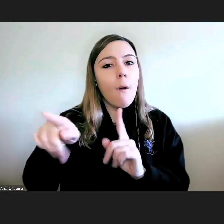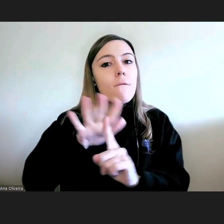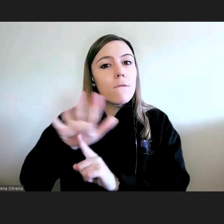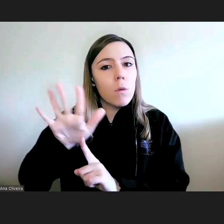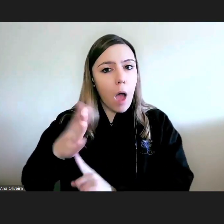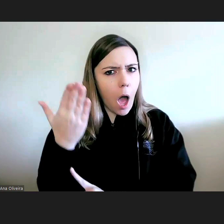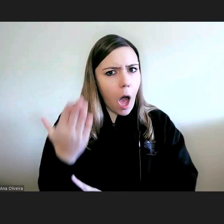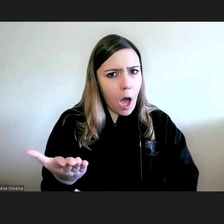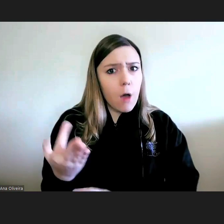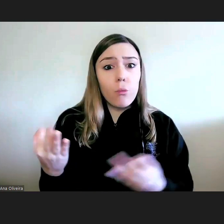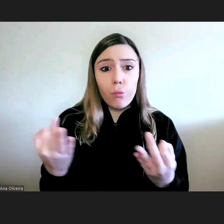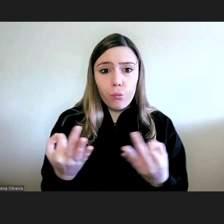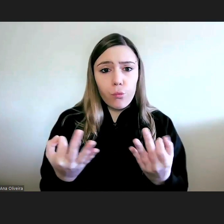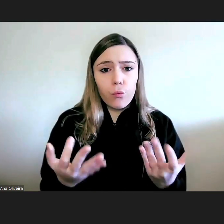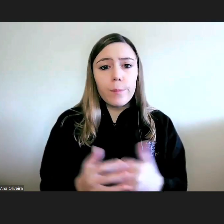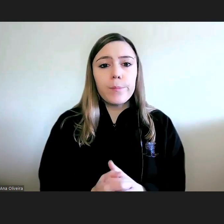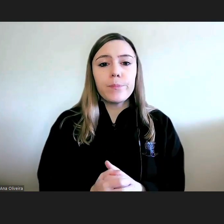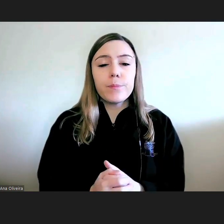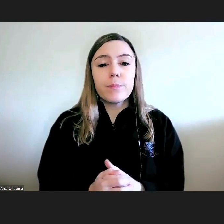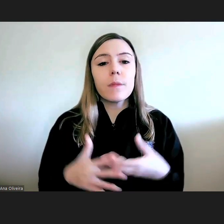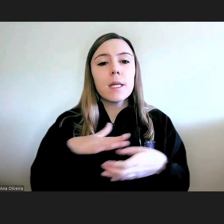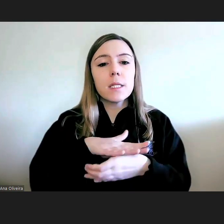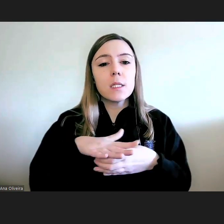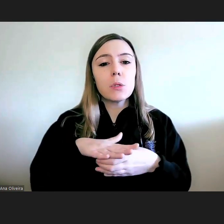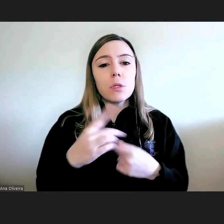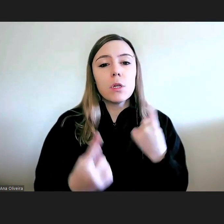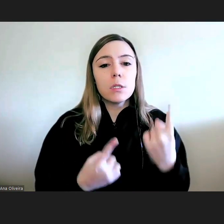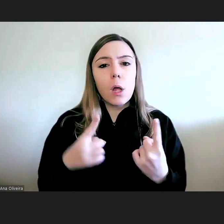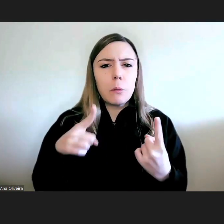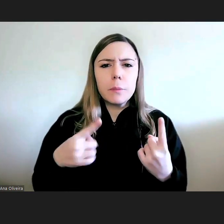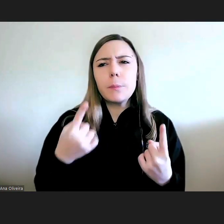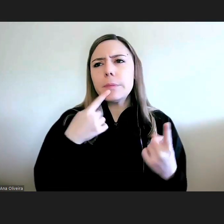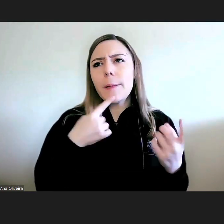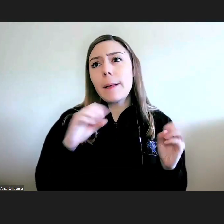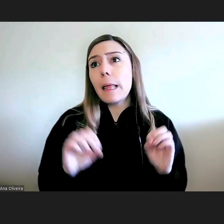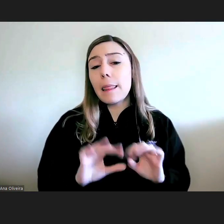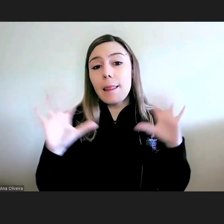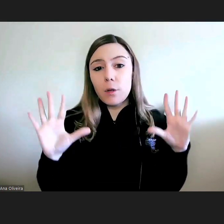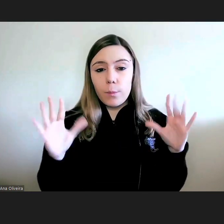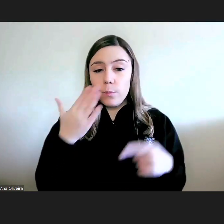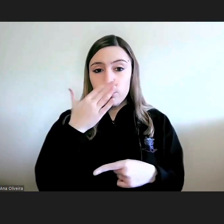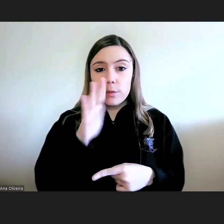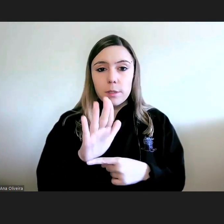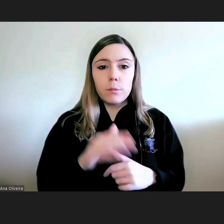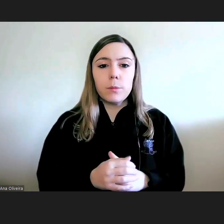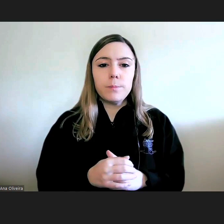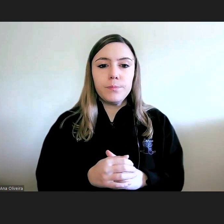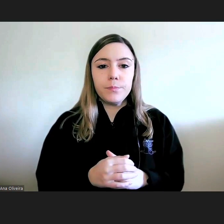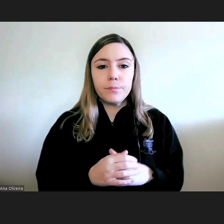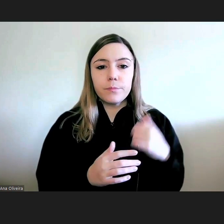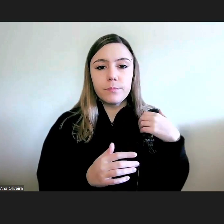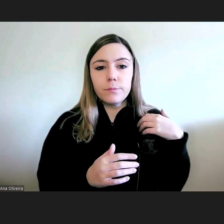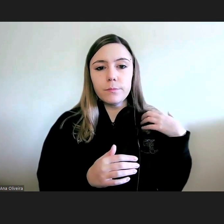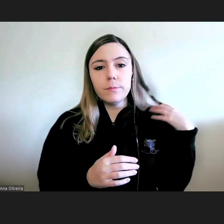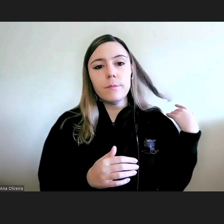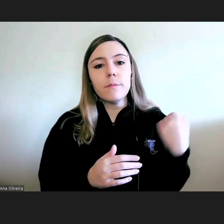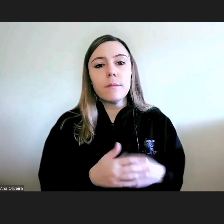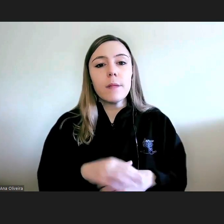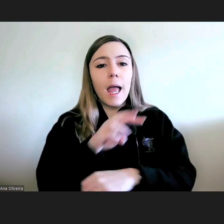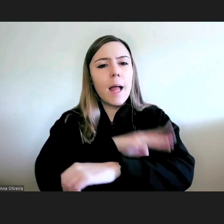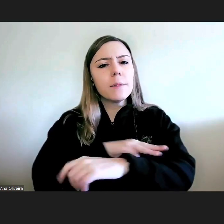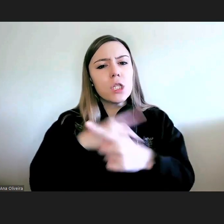existe em alguns casos isto é muito óbvio por exemplo a administração pública de